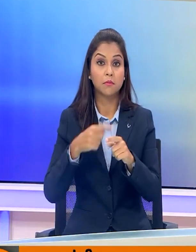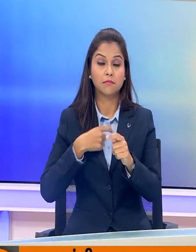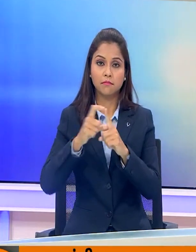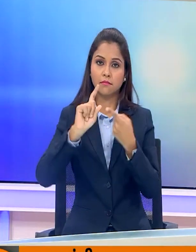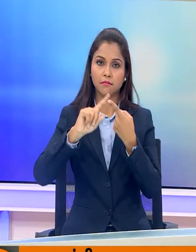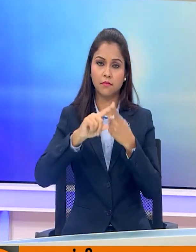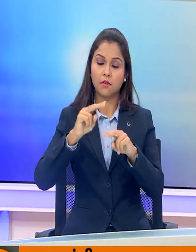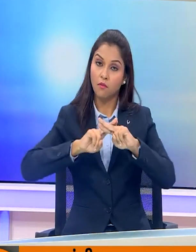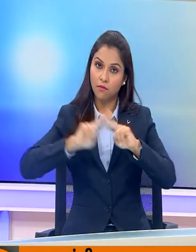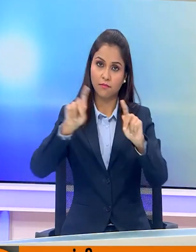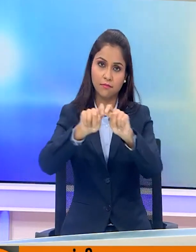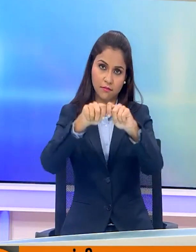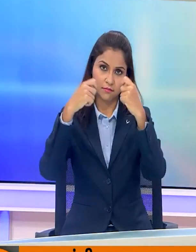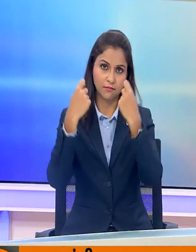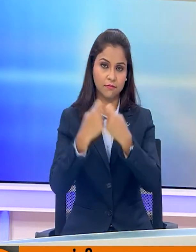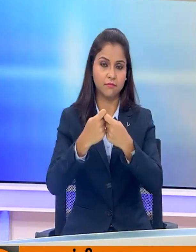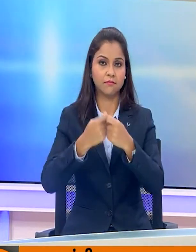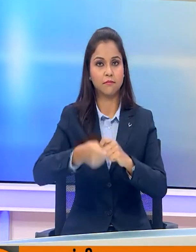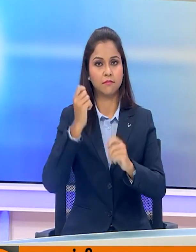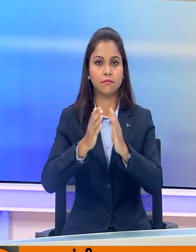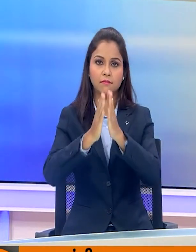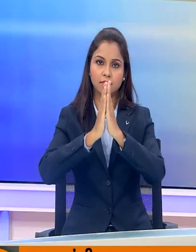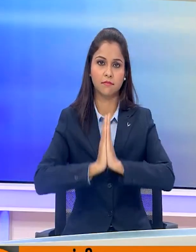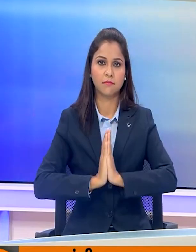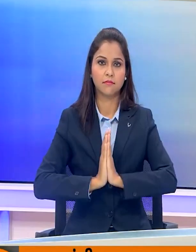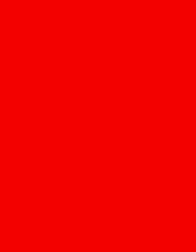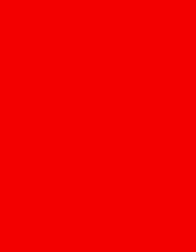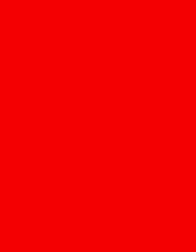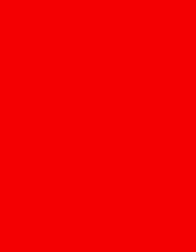दिपाली को और हमारी पूरी टीम को दीजे अनुमती नमस्कार